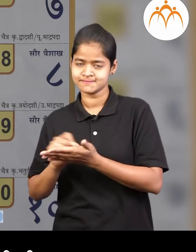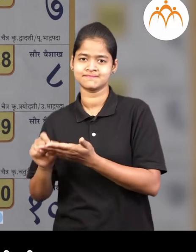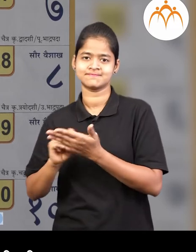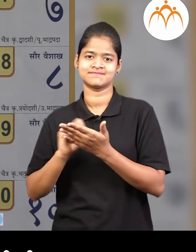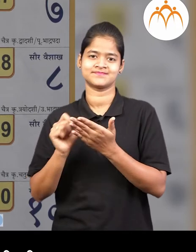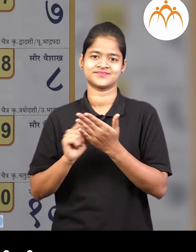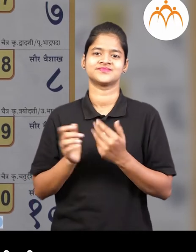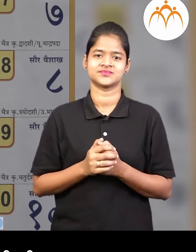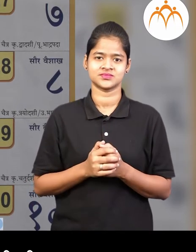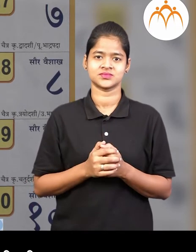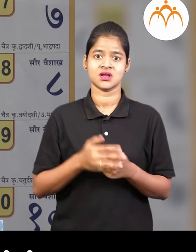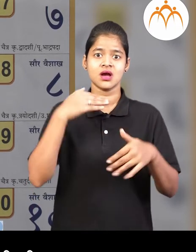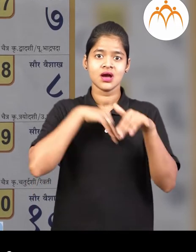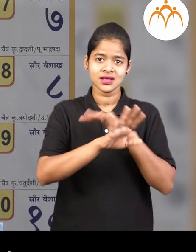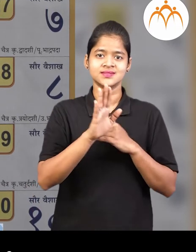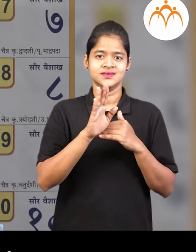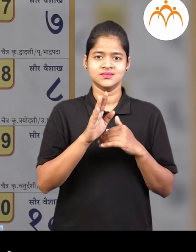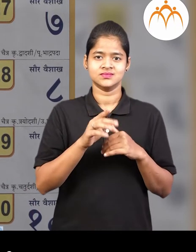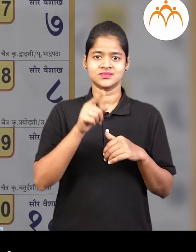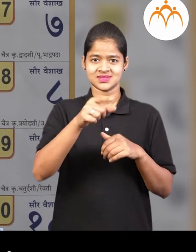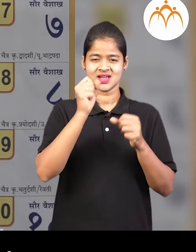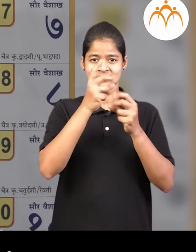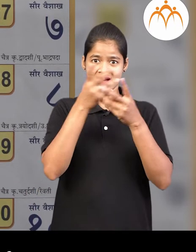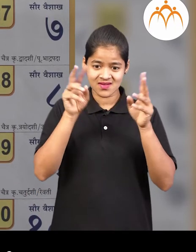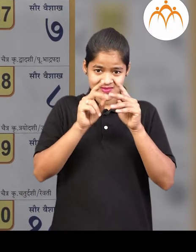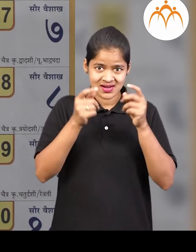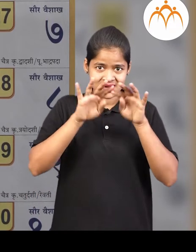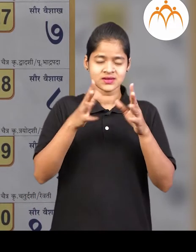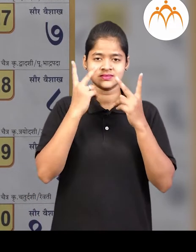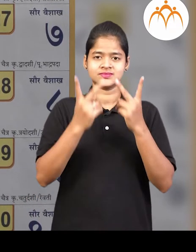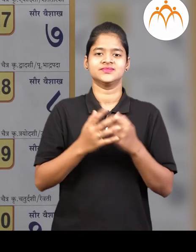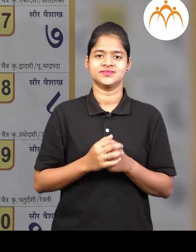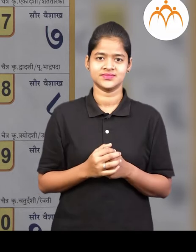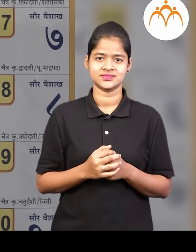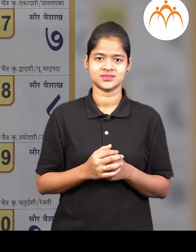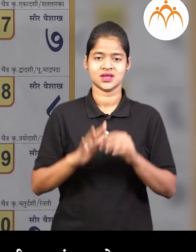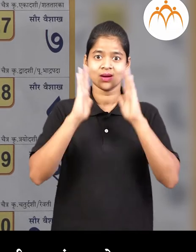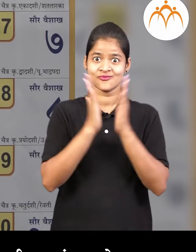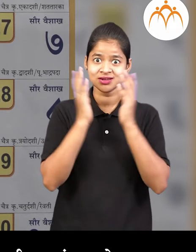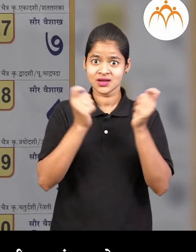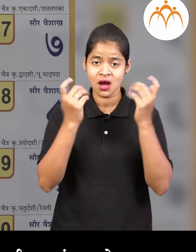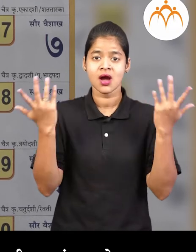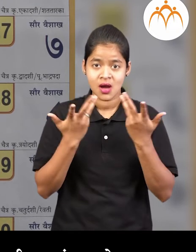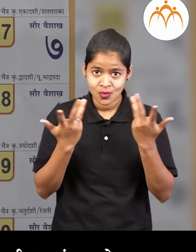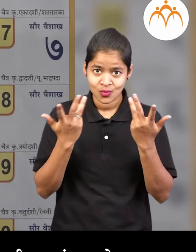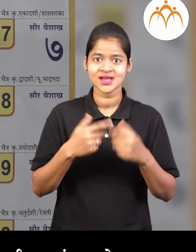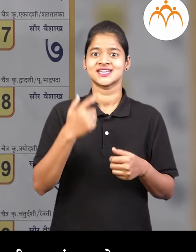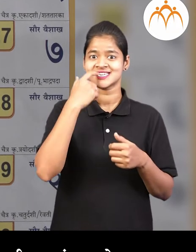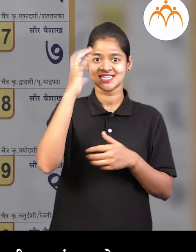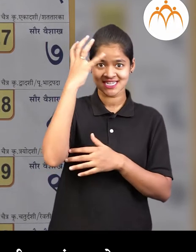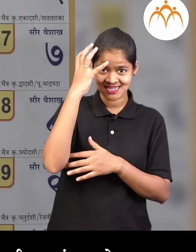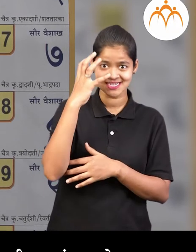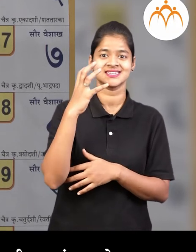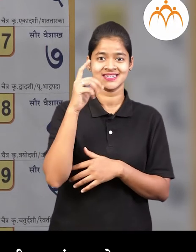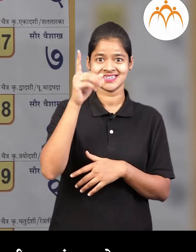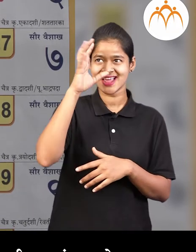अस्तात, तेही निट बगा, काई-काई लक्षा तेत, कोणता सर्ण है, पोर्णिमा, अमा वस्या,